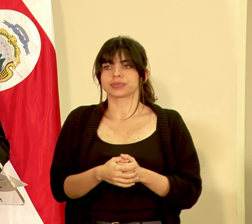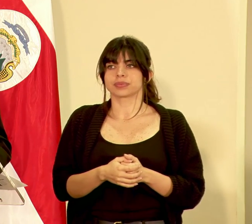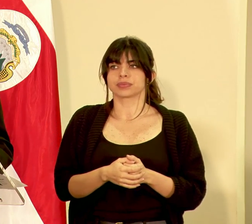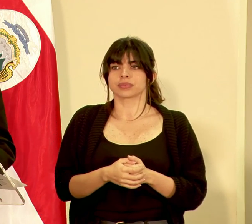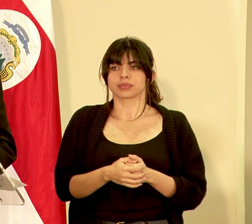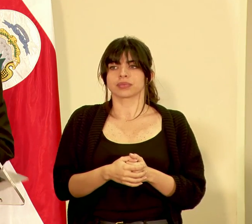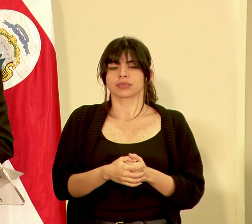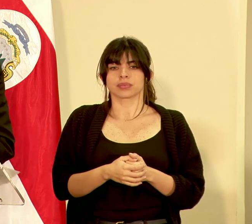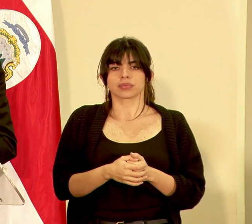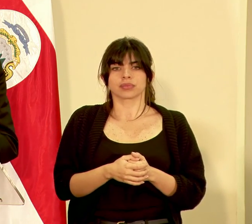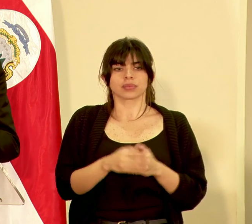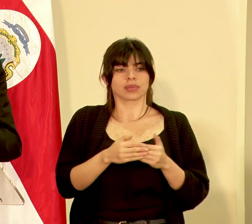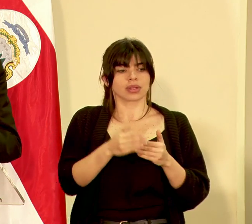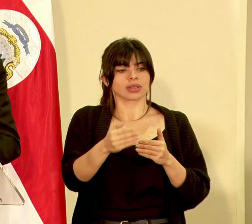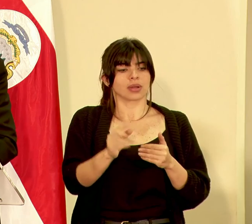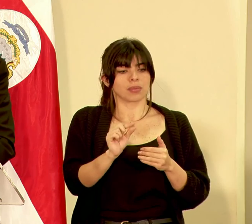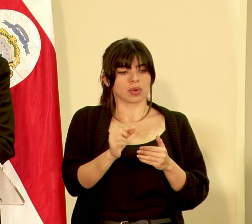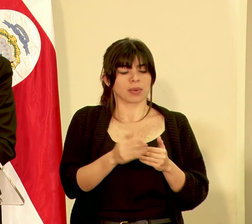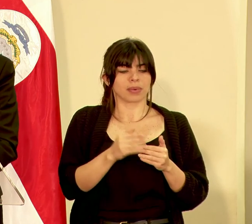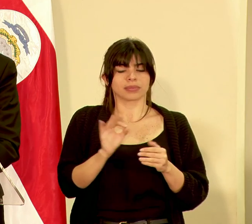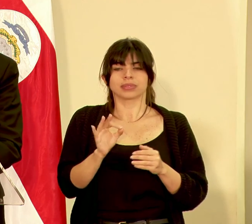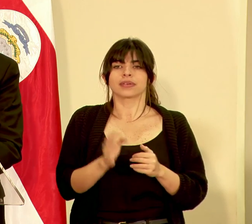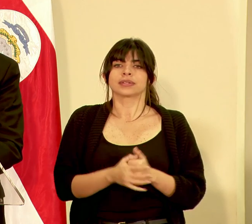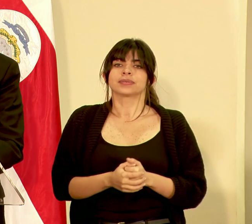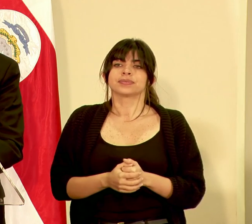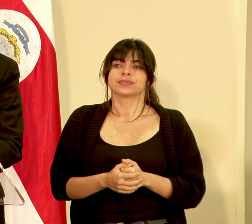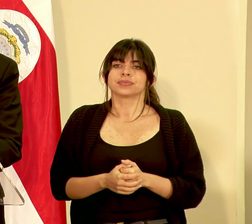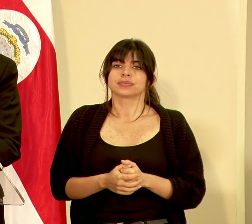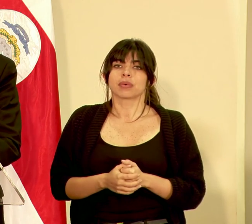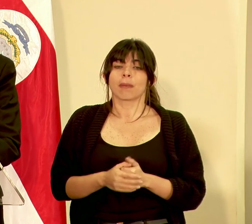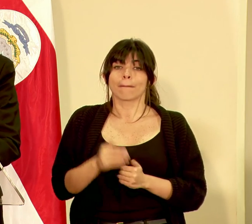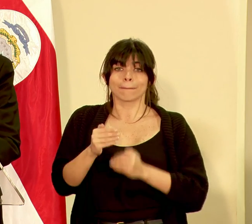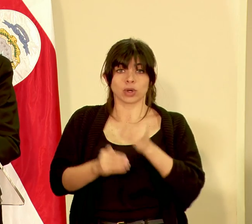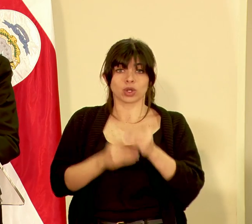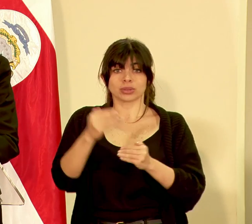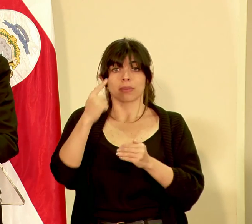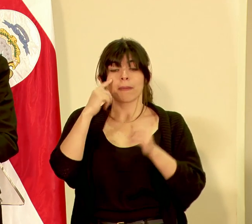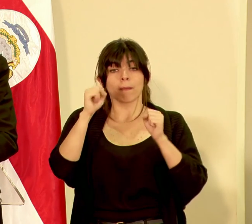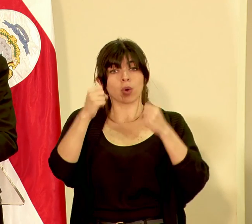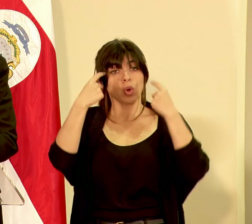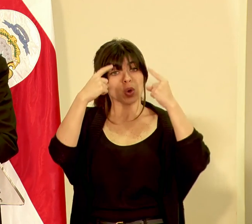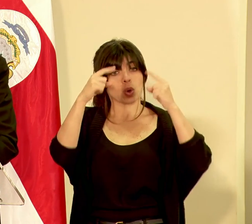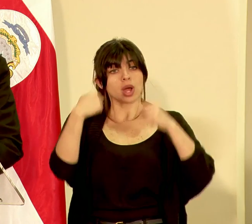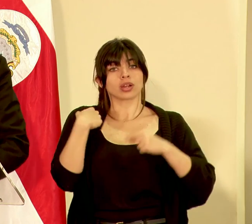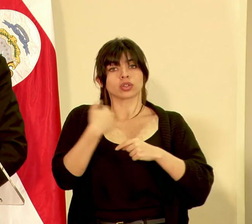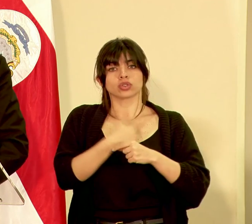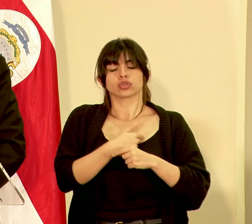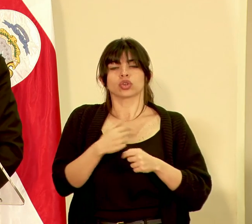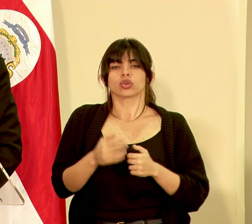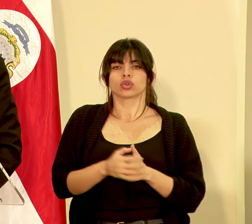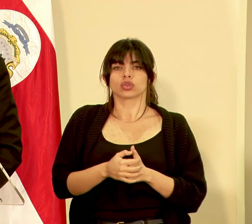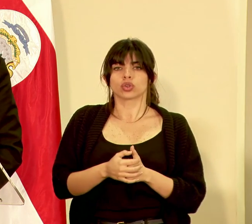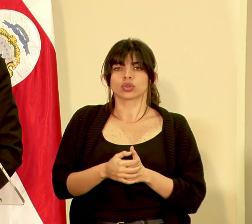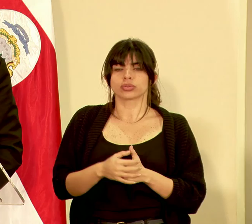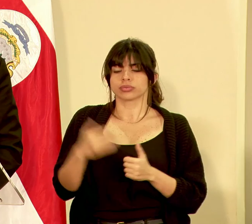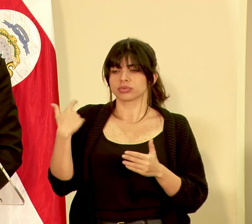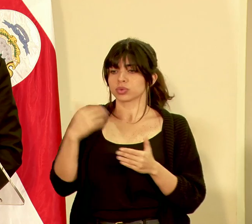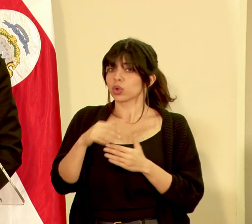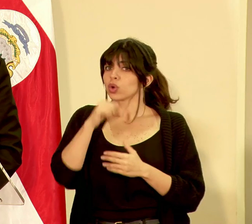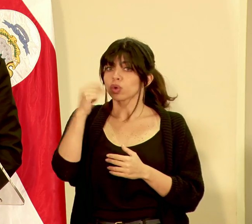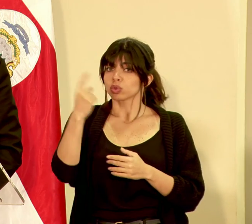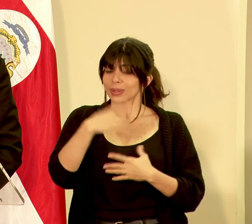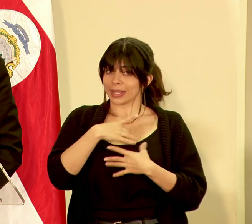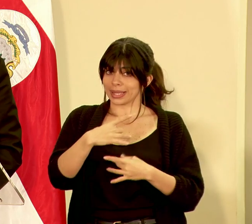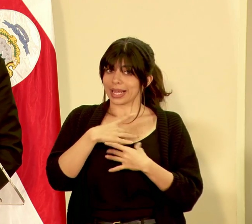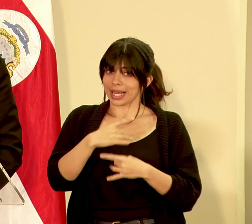nos adelantamos un toquecito pero está bien el proceso para poder lograrlo nosotros venimos no sólo con